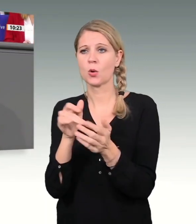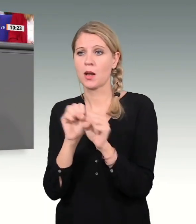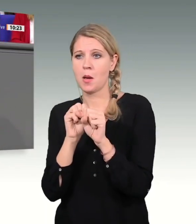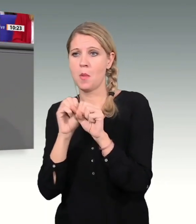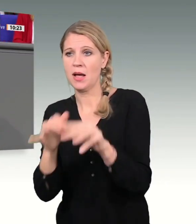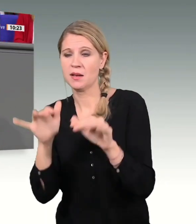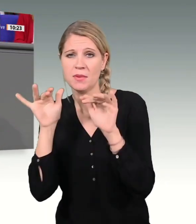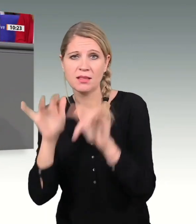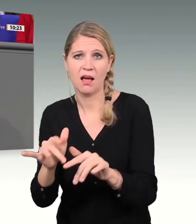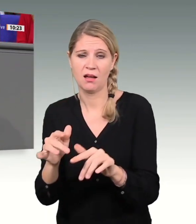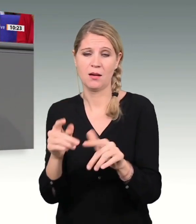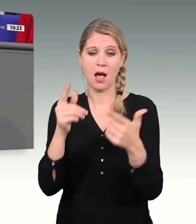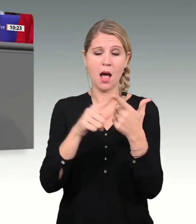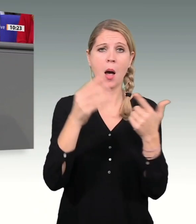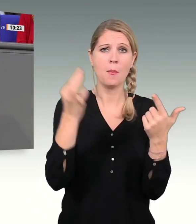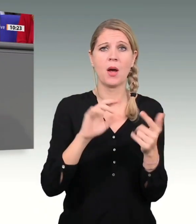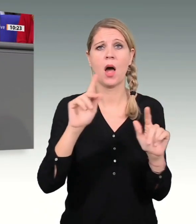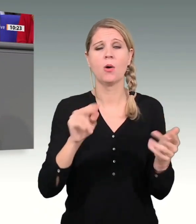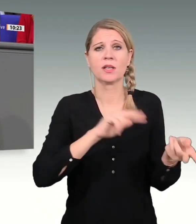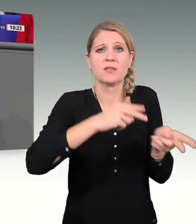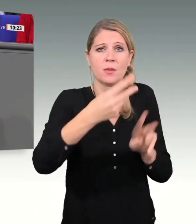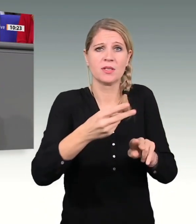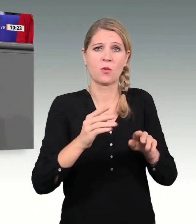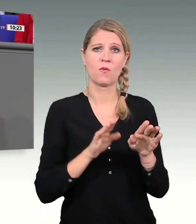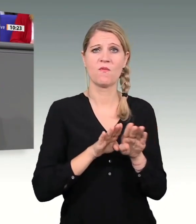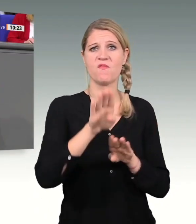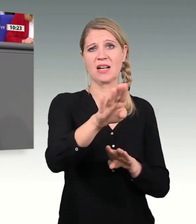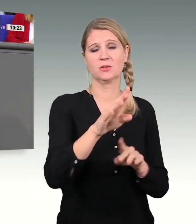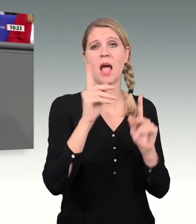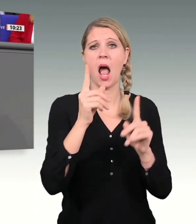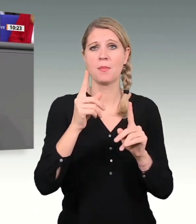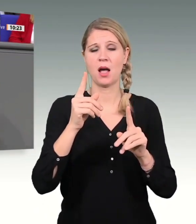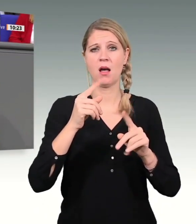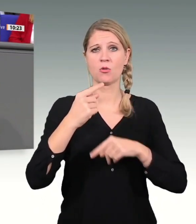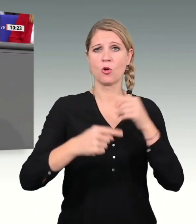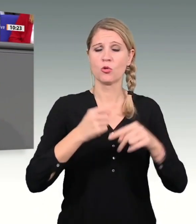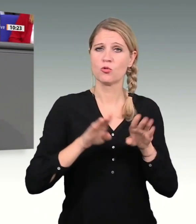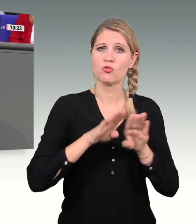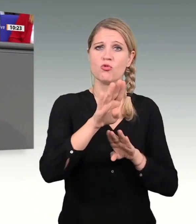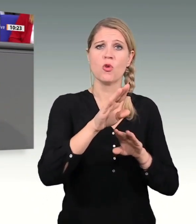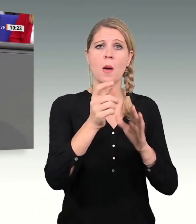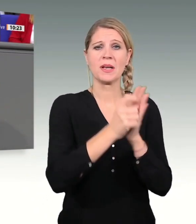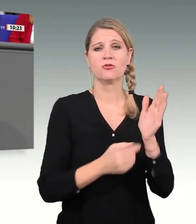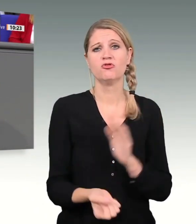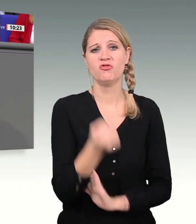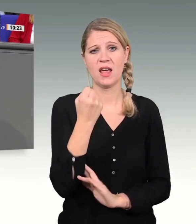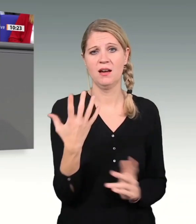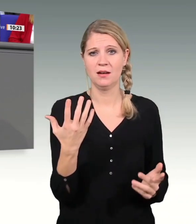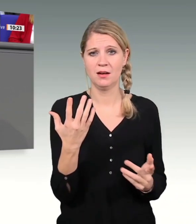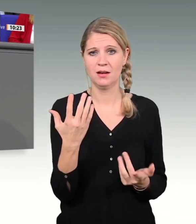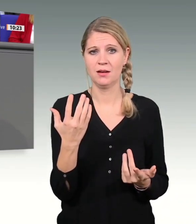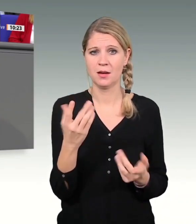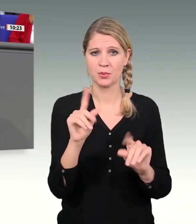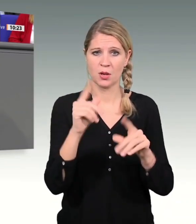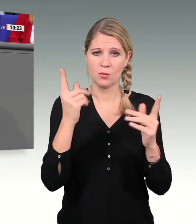in diesem Land. Und dies gleichzeitig unter erschwerten konjunkturellen Bedingungen. Wir werden die öffentlichen Investitionen